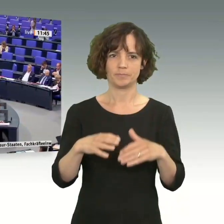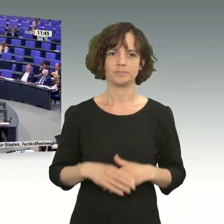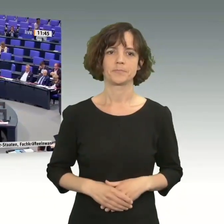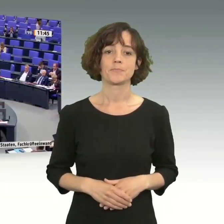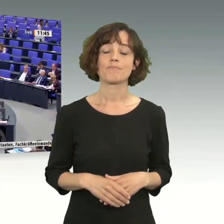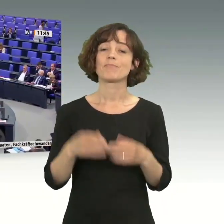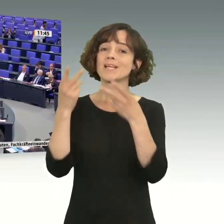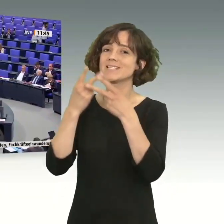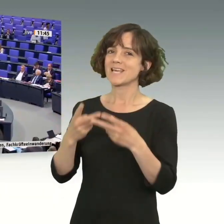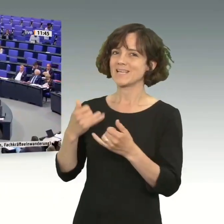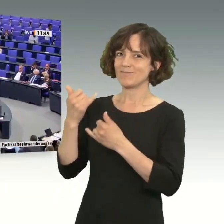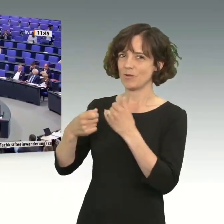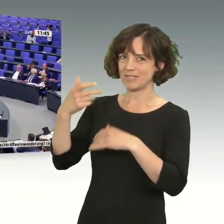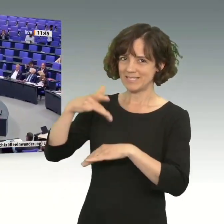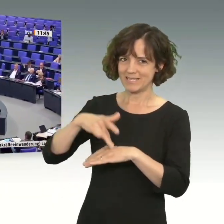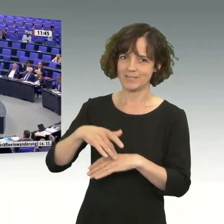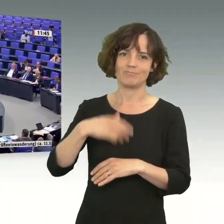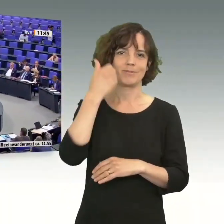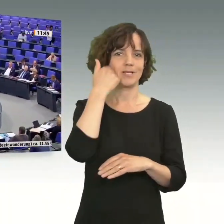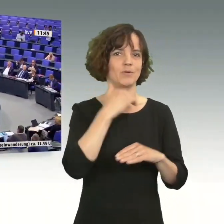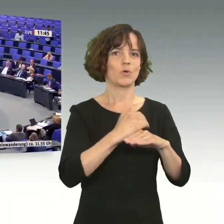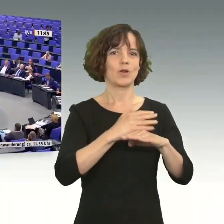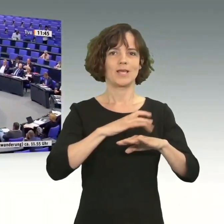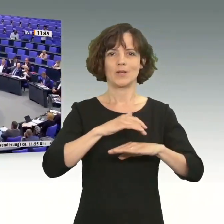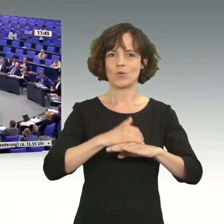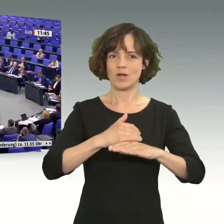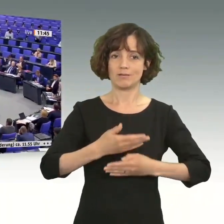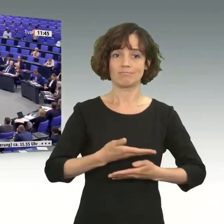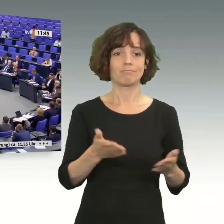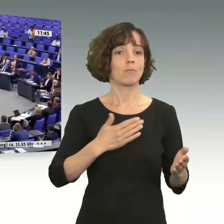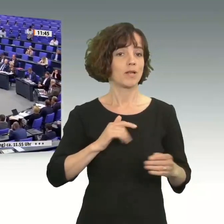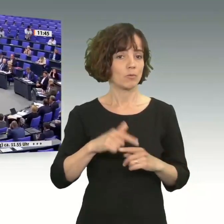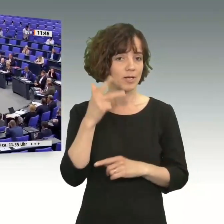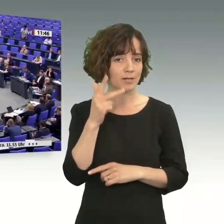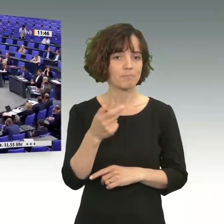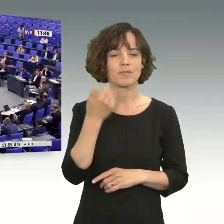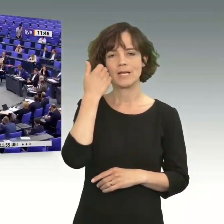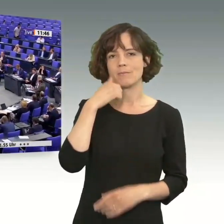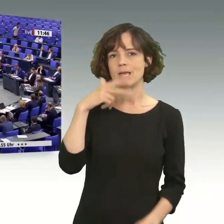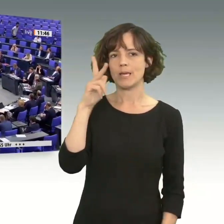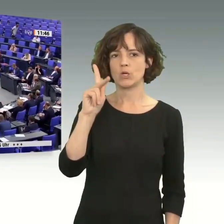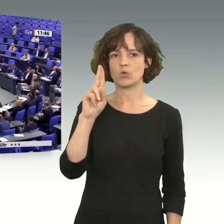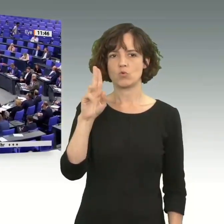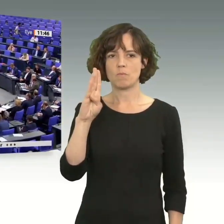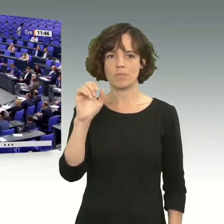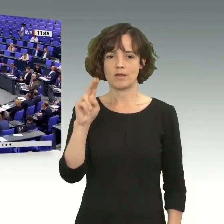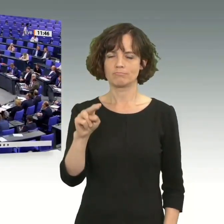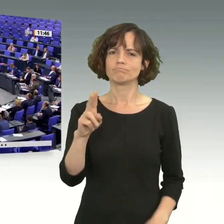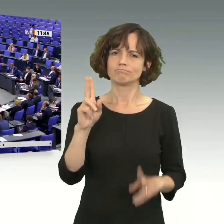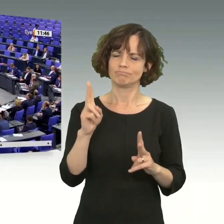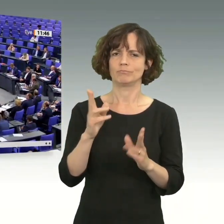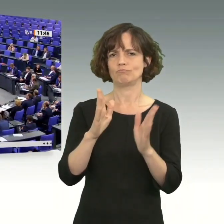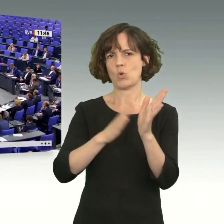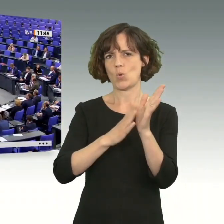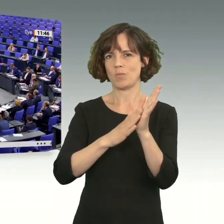Sehr geehrte Frau Präsidentin! Liebe Kolleginnen und Kollegen! Meine Damen und Herren! Lieber Herr Kuban, ich will an der Stelle mal loben, dass Sie im Gegensatz zu all